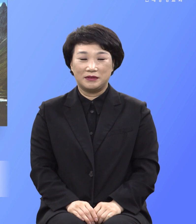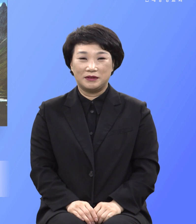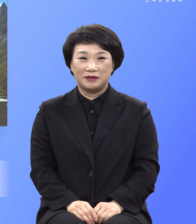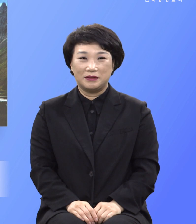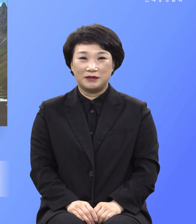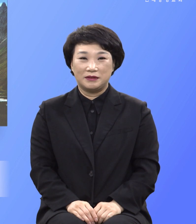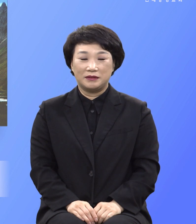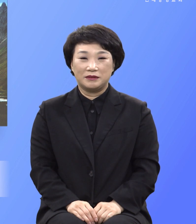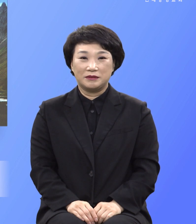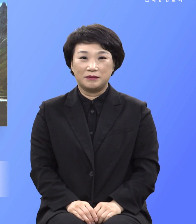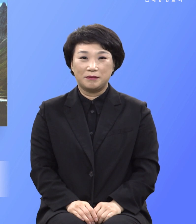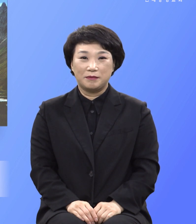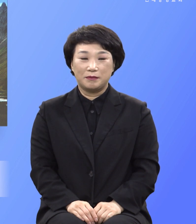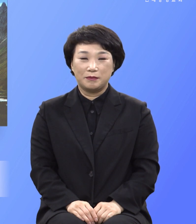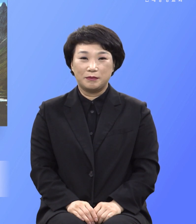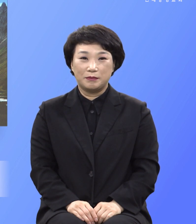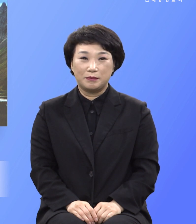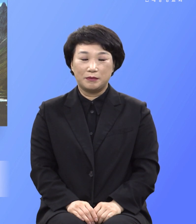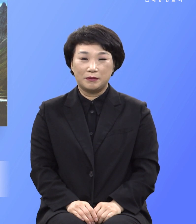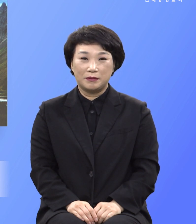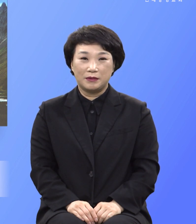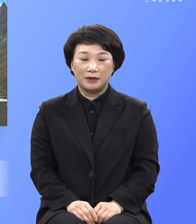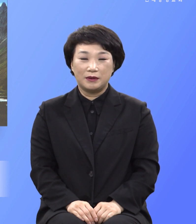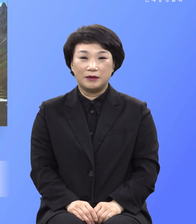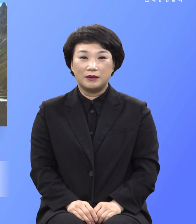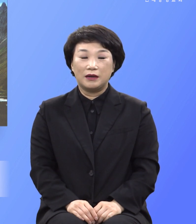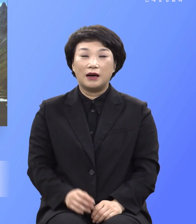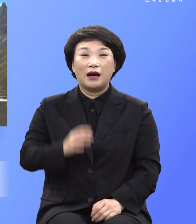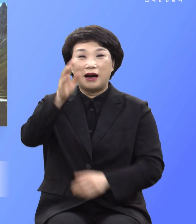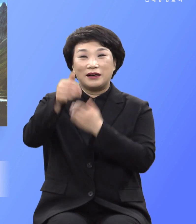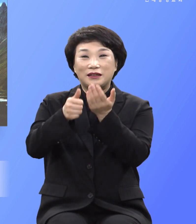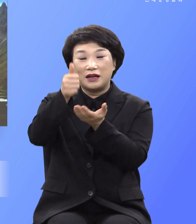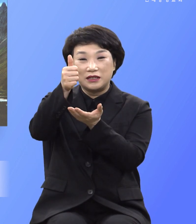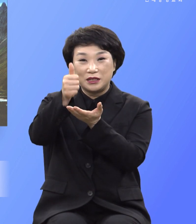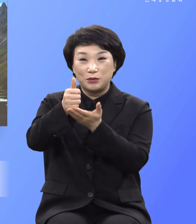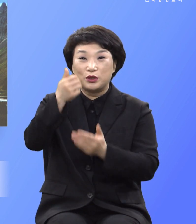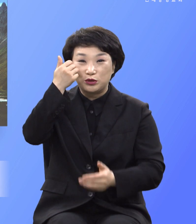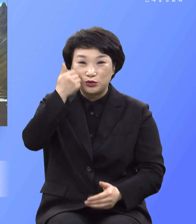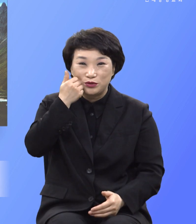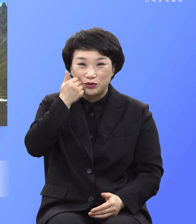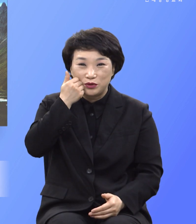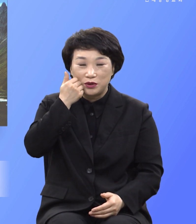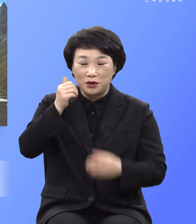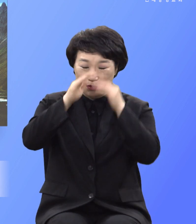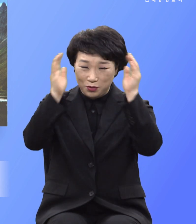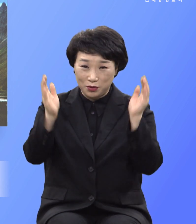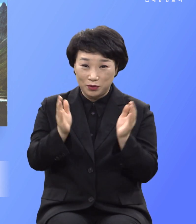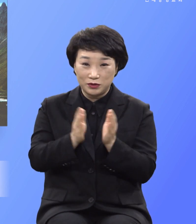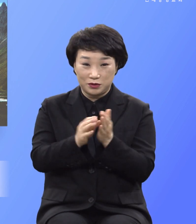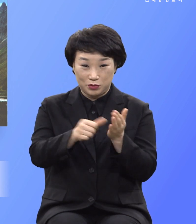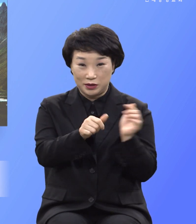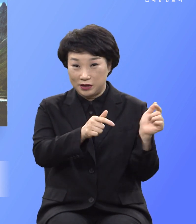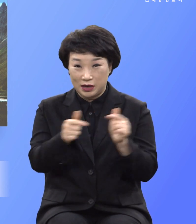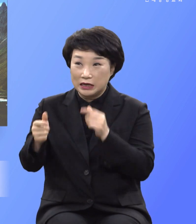하나님은 만물을 창조하신 창조자이십니다.